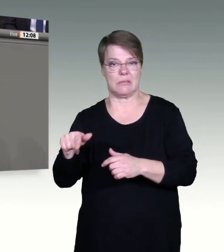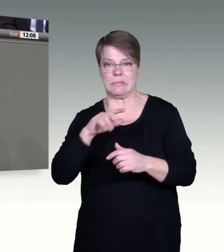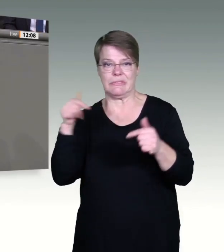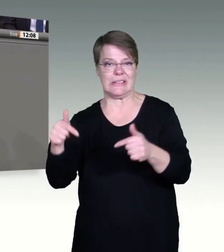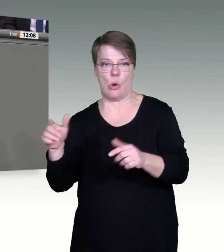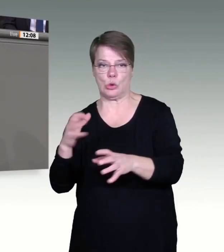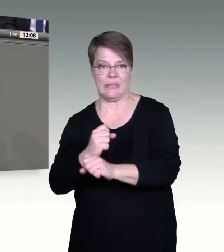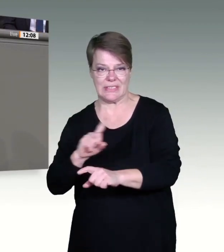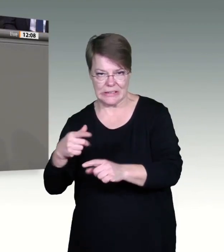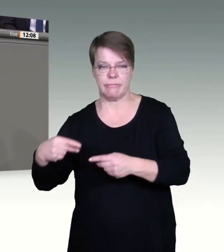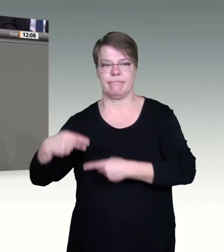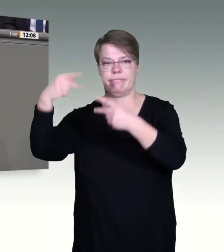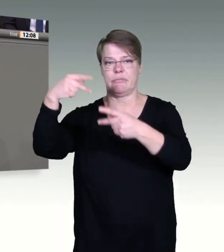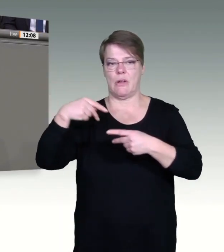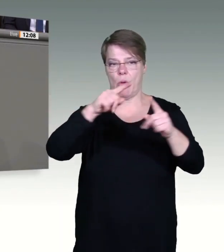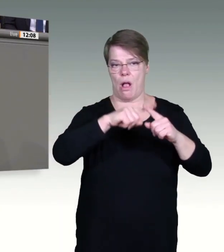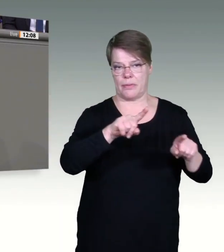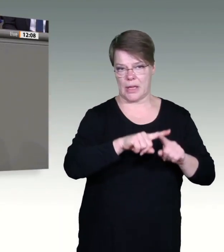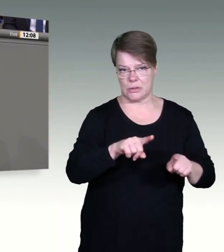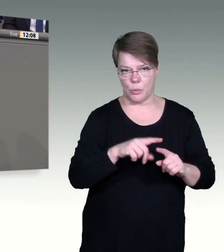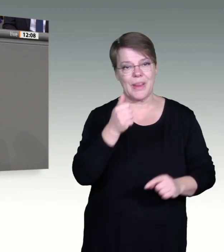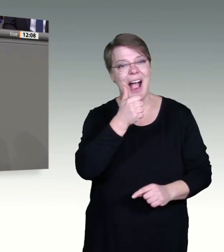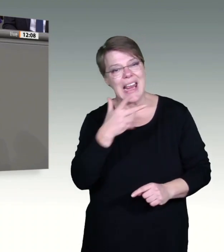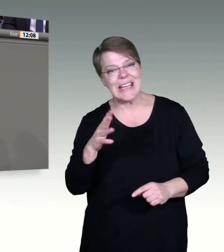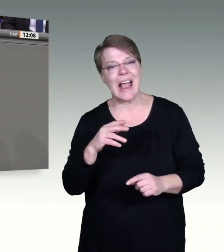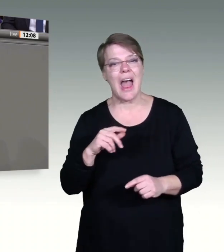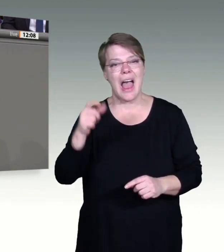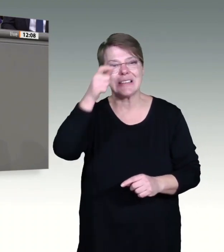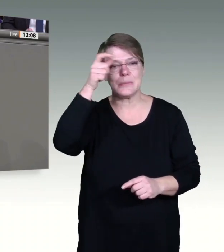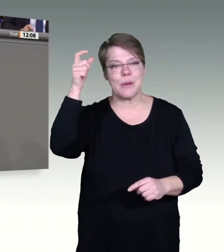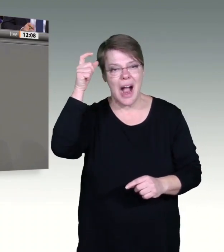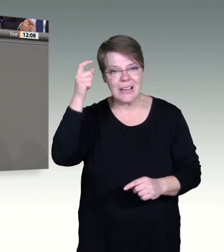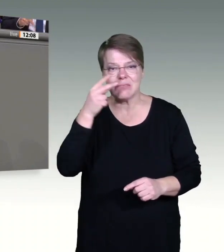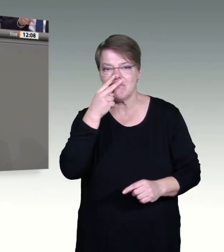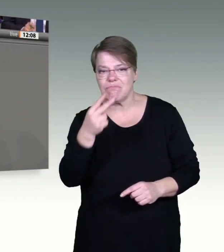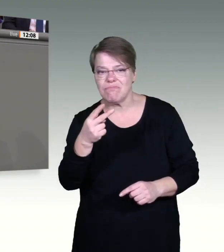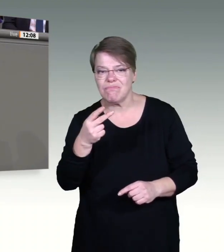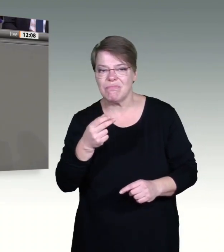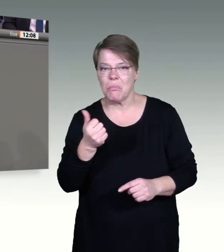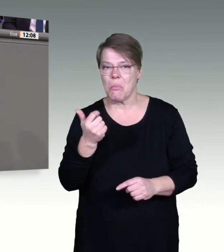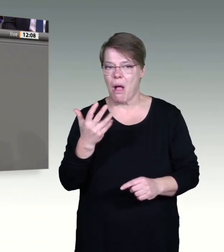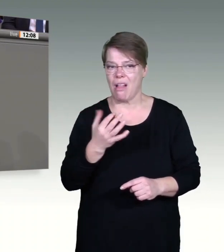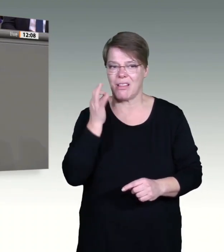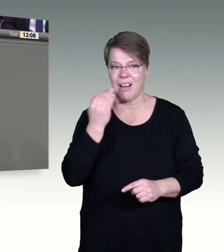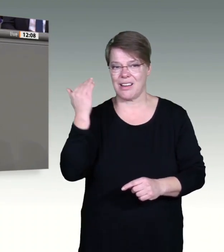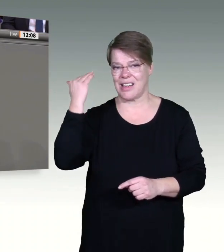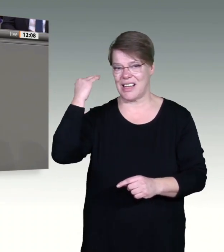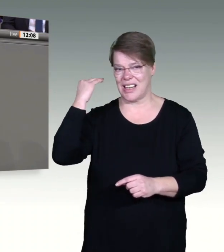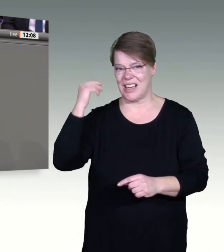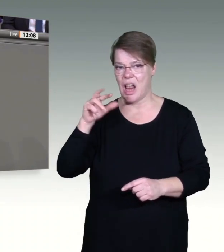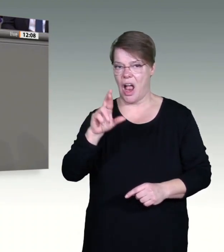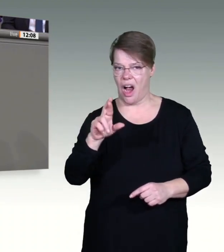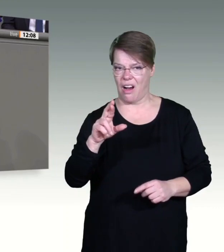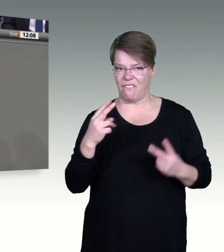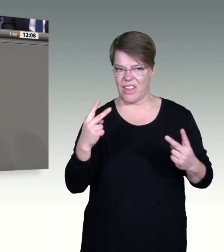sprechen und die Trendwende eingeläutet sehen, würde ich mich heute dieser Einschätzung noch nicht anschließen.